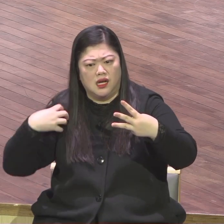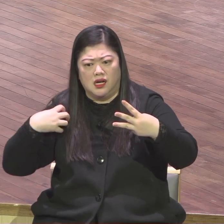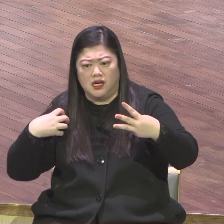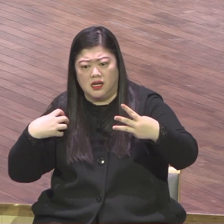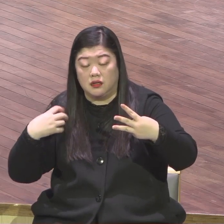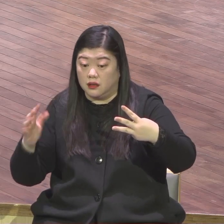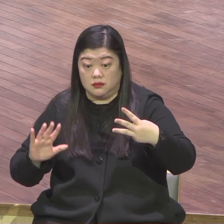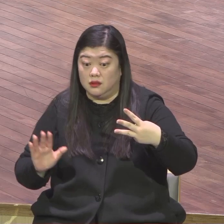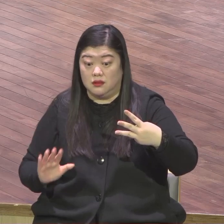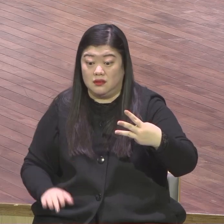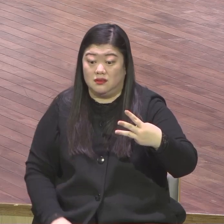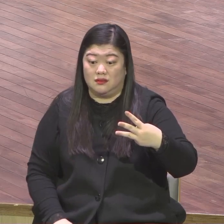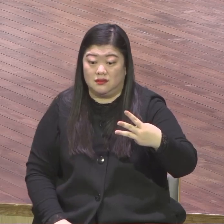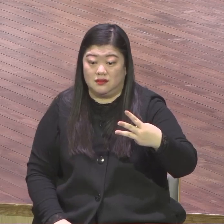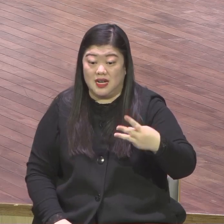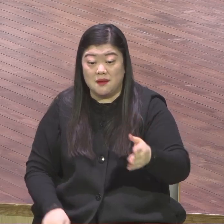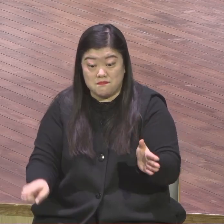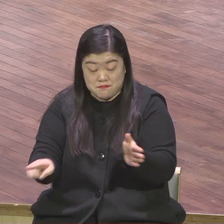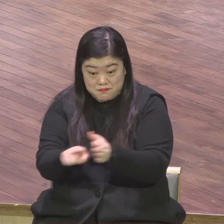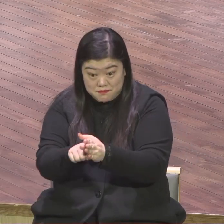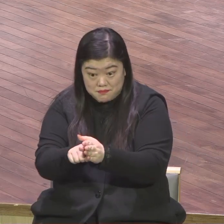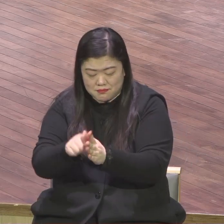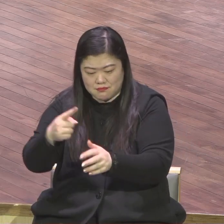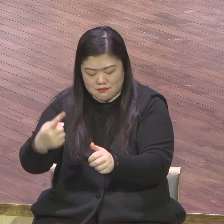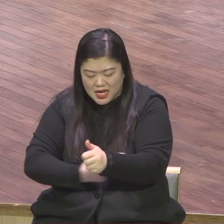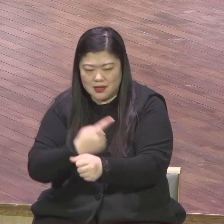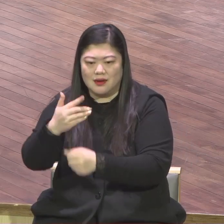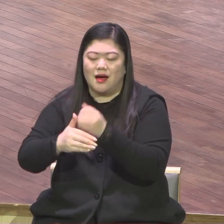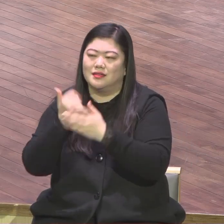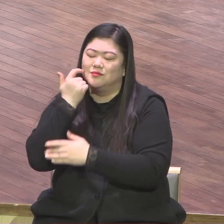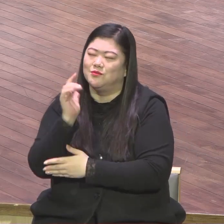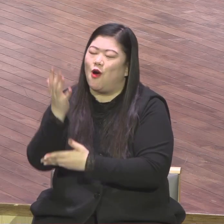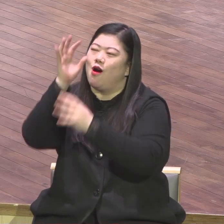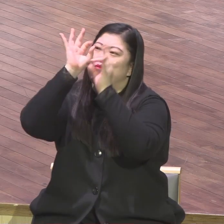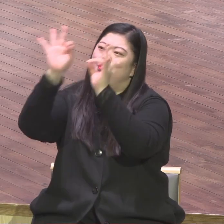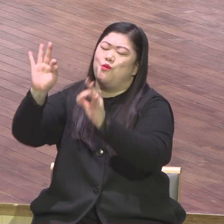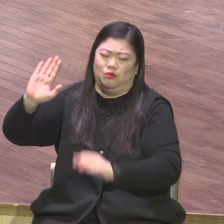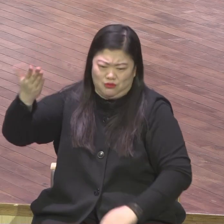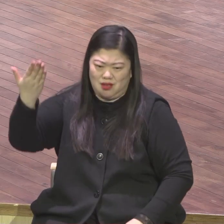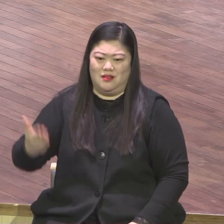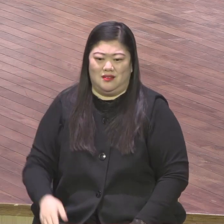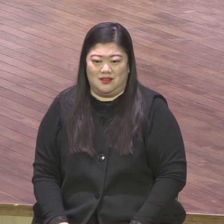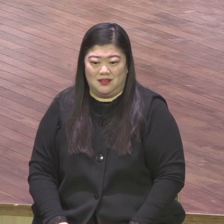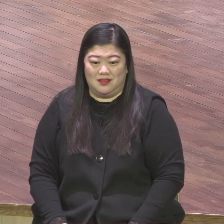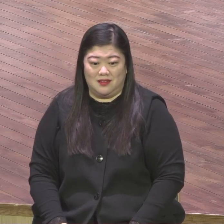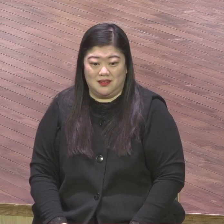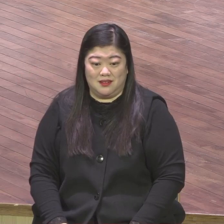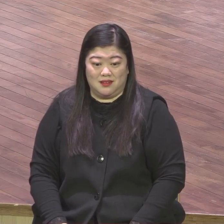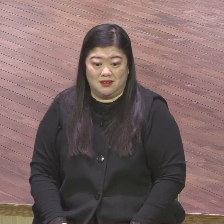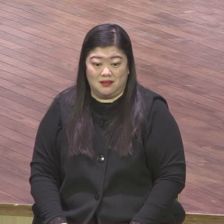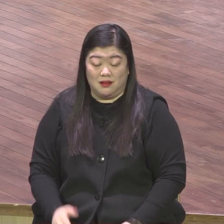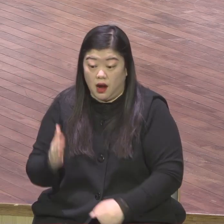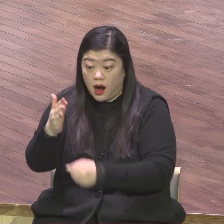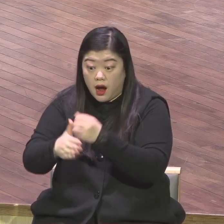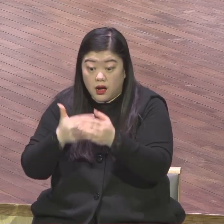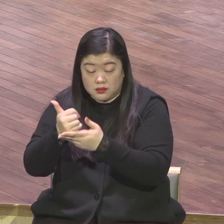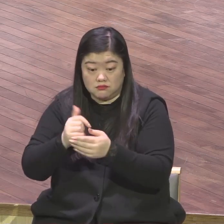믿으면 하나님의 영광을 버리라 말씀하셨잖아요 내